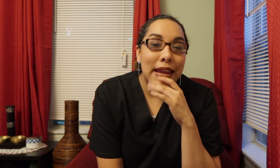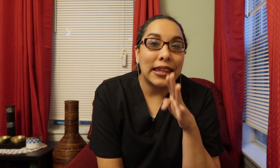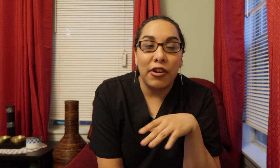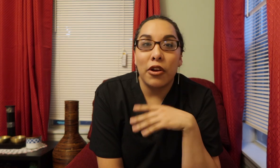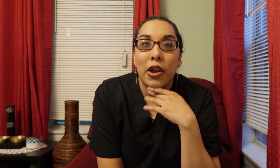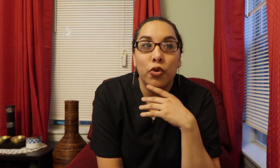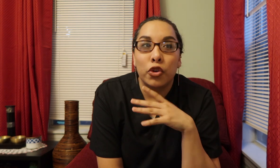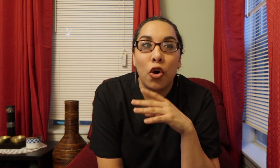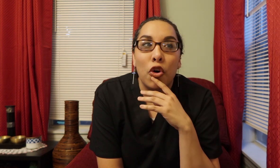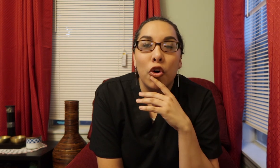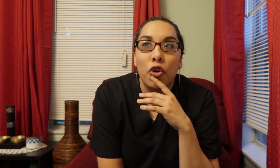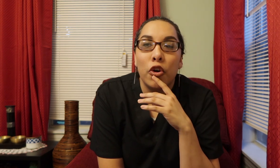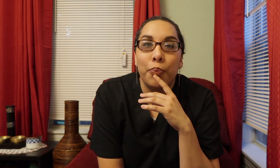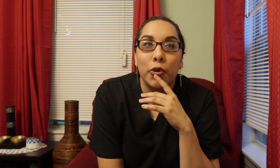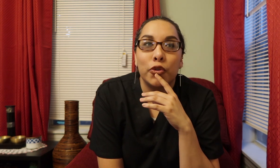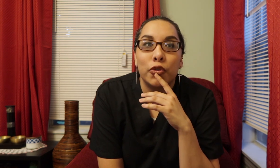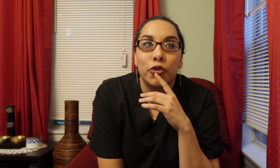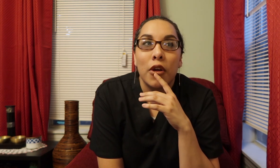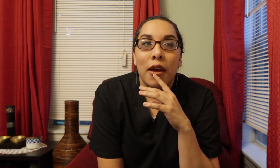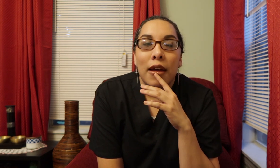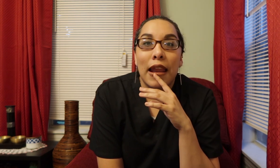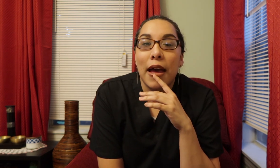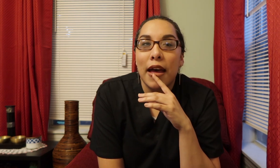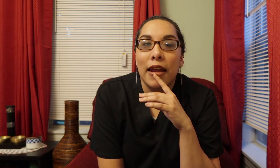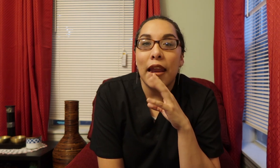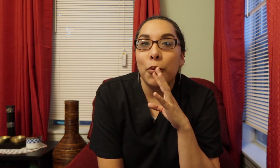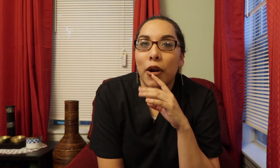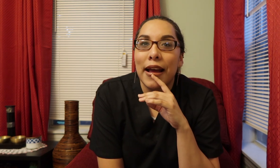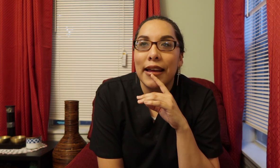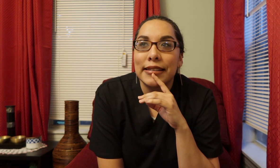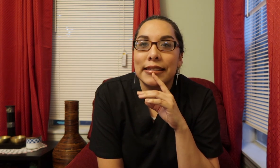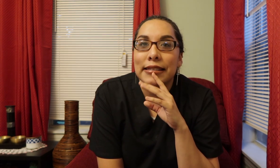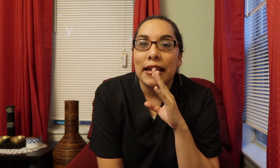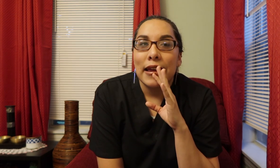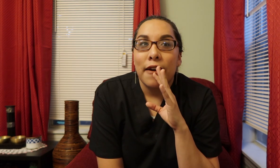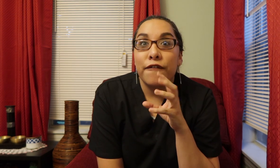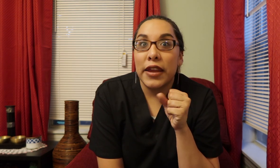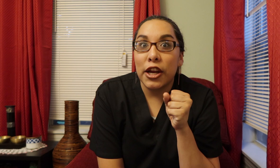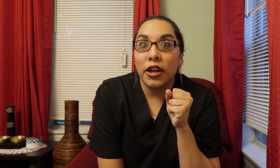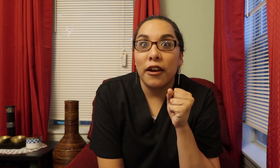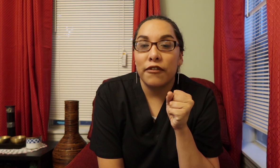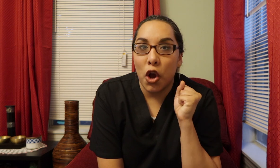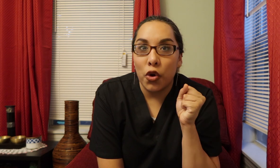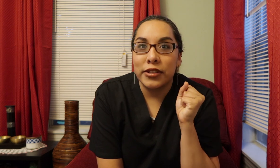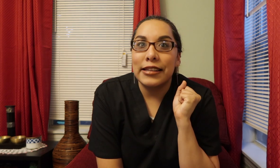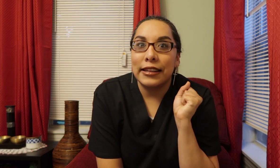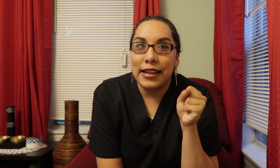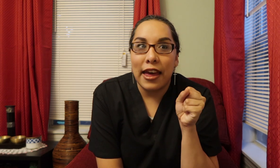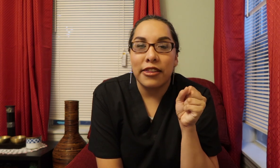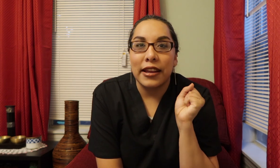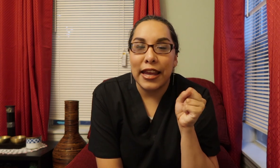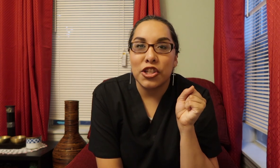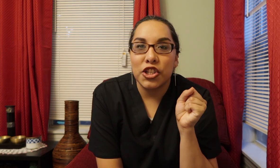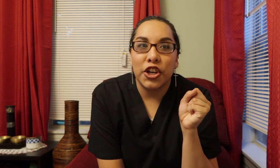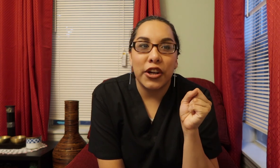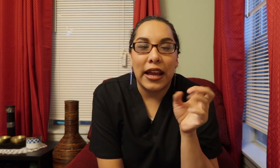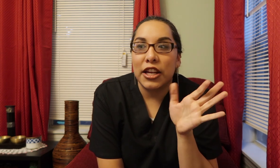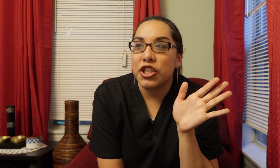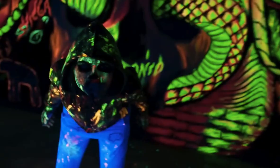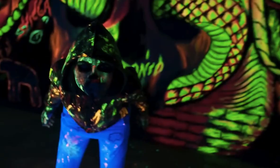ya saben Usó pues La, la bruja's Fear of ghosts and the death Against her And she got